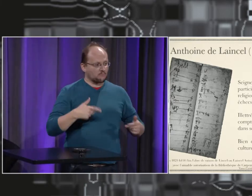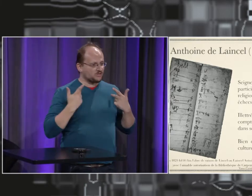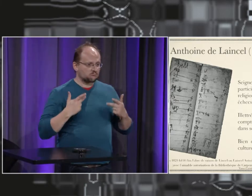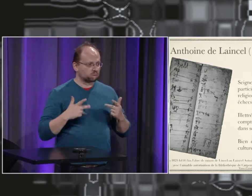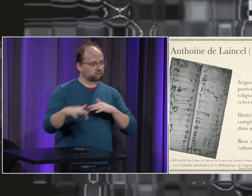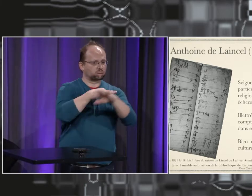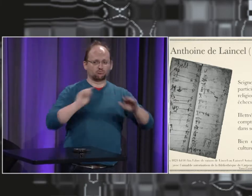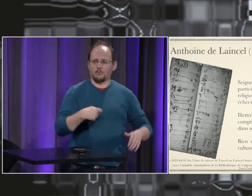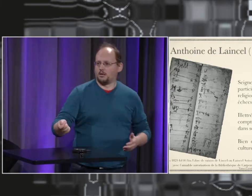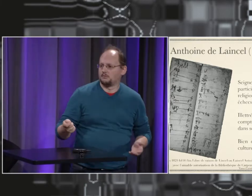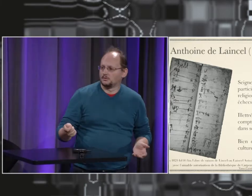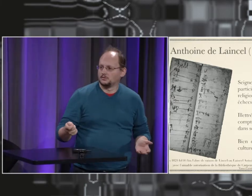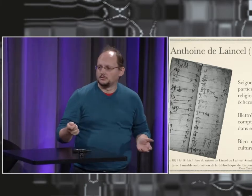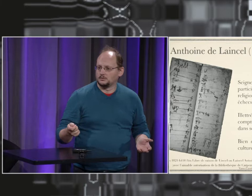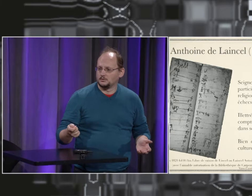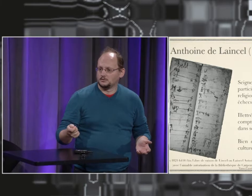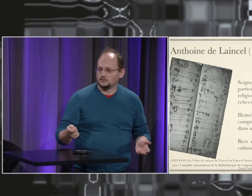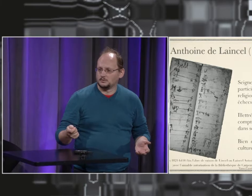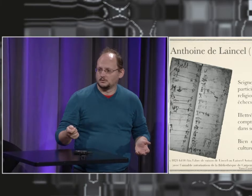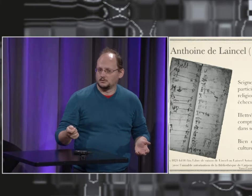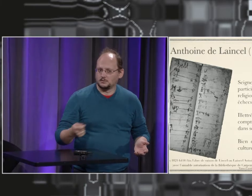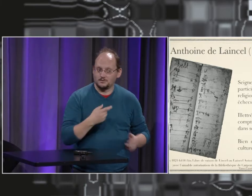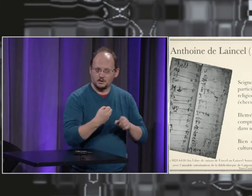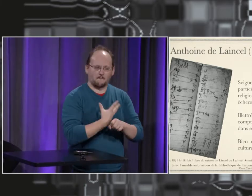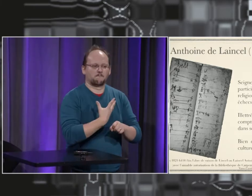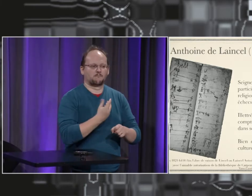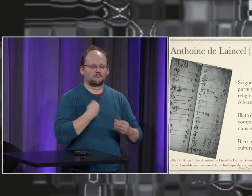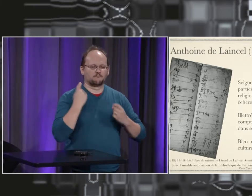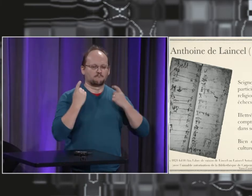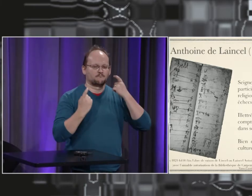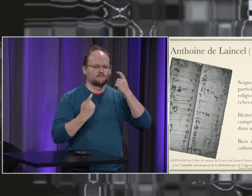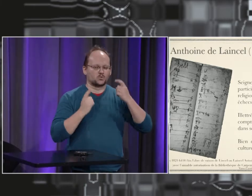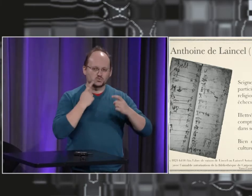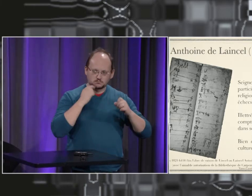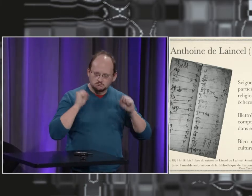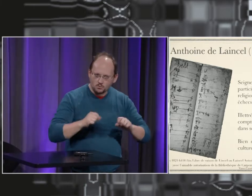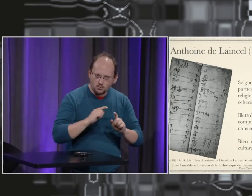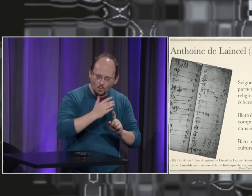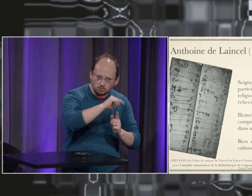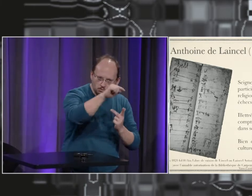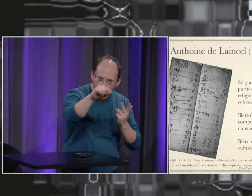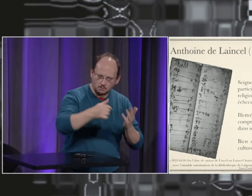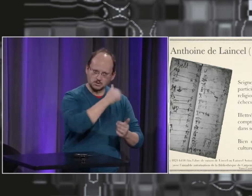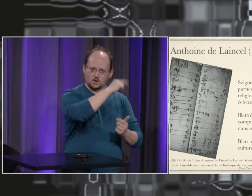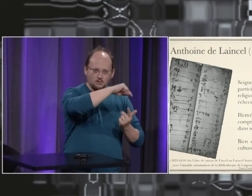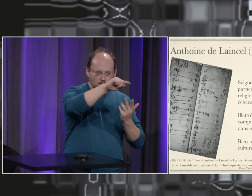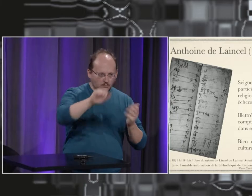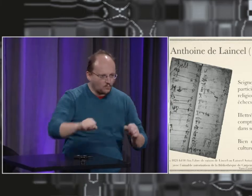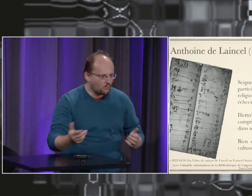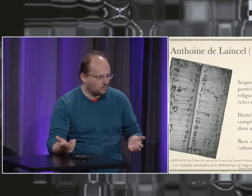religion. Il vivait de manière normale, intégrée dans la société. Donc on peut se dire qu'il devait